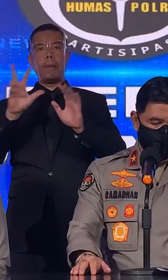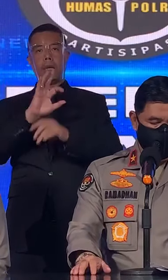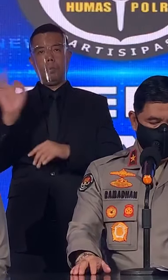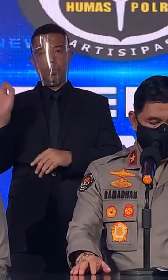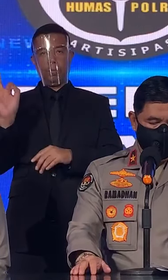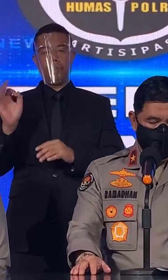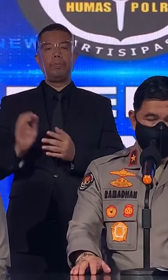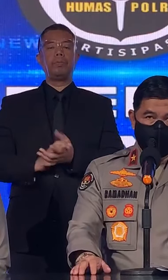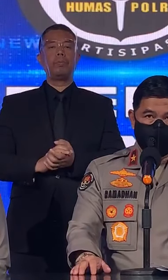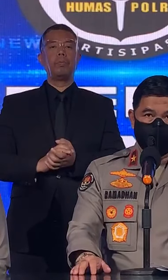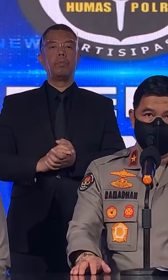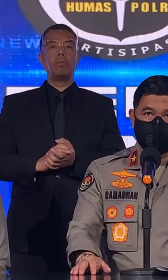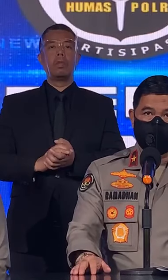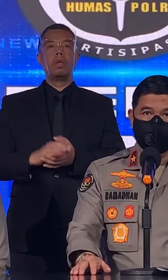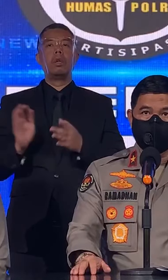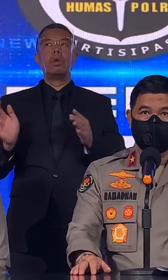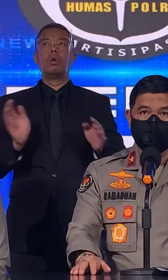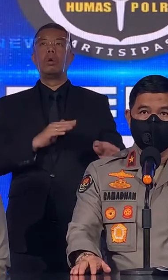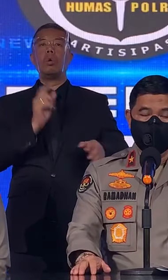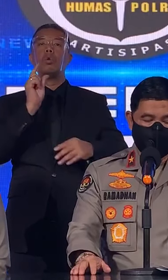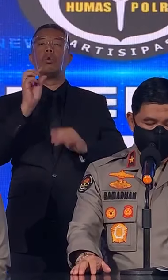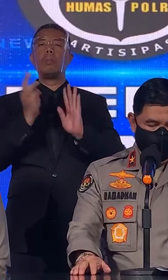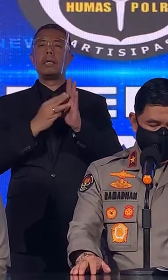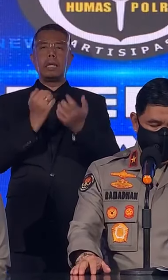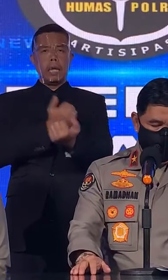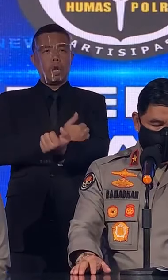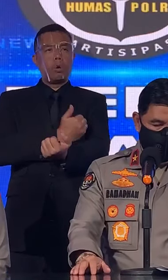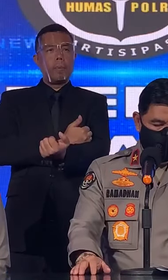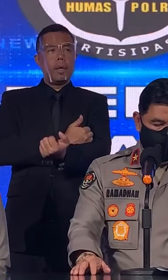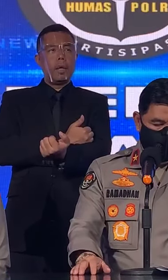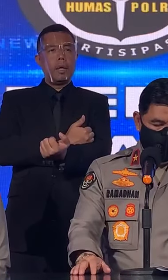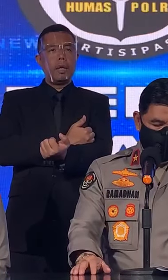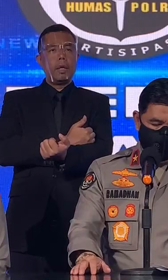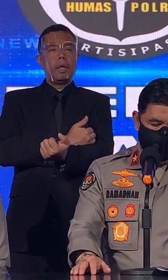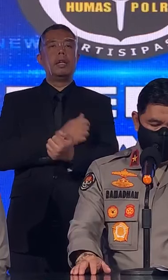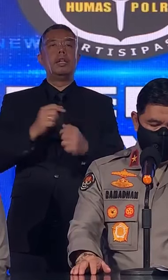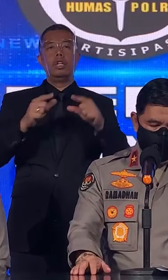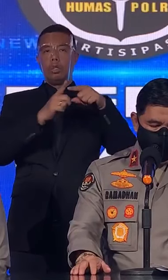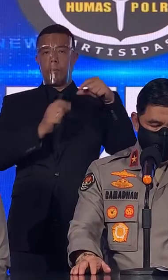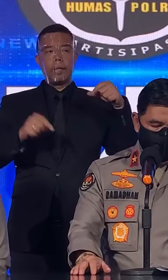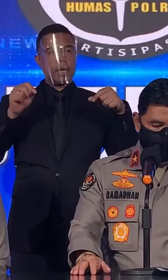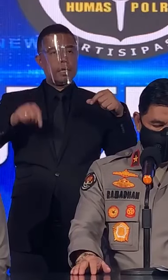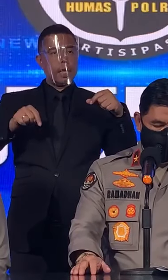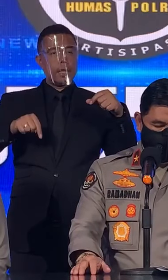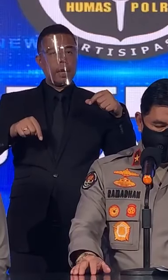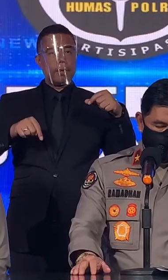.000 rupiah. Kemudian untuk kasus narkoba di Sumsel,